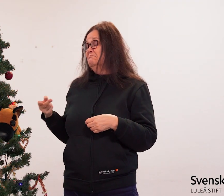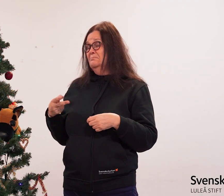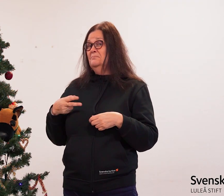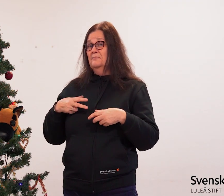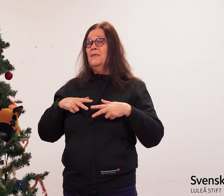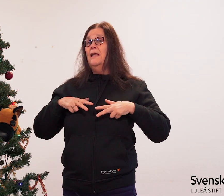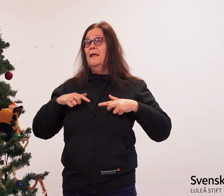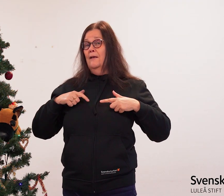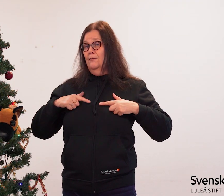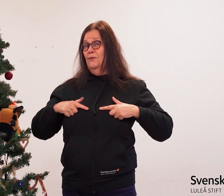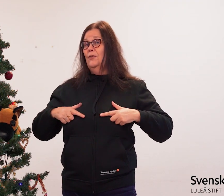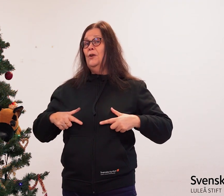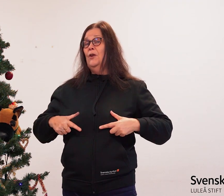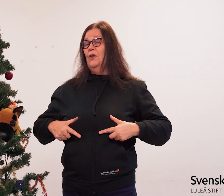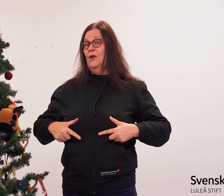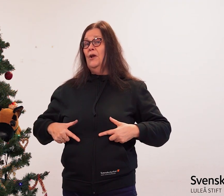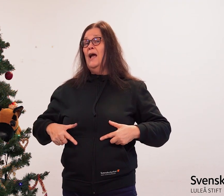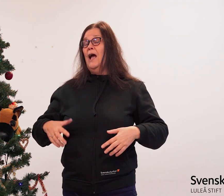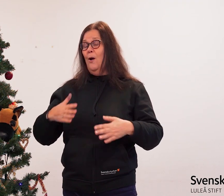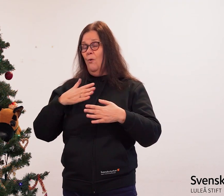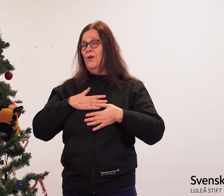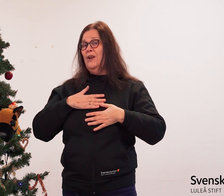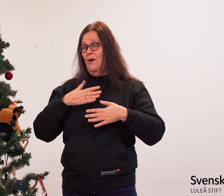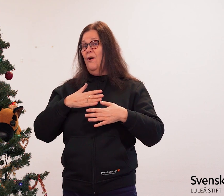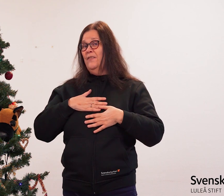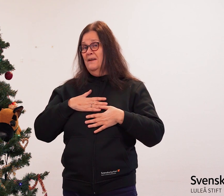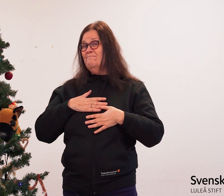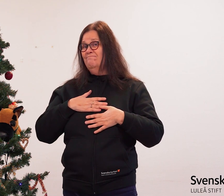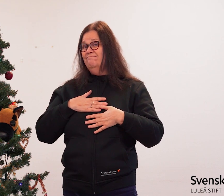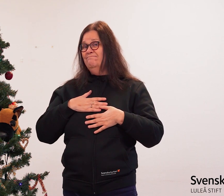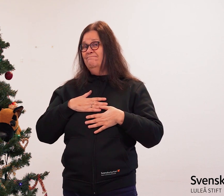Och nu känner vi oss trygga bägge två och glada.